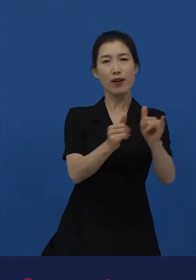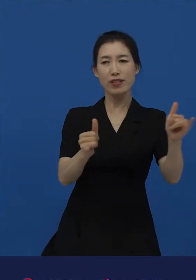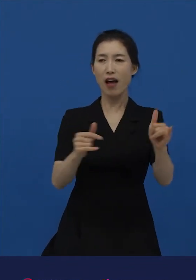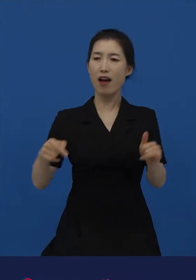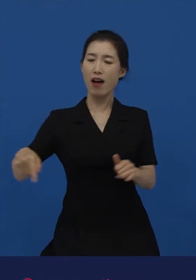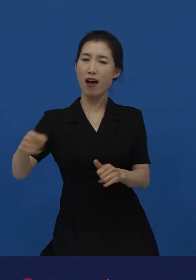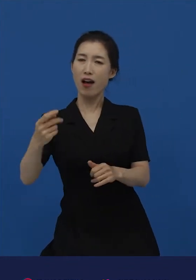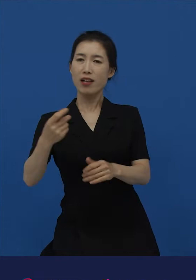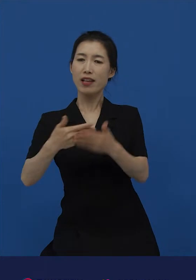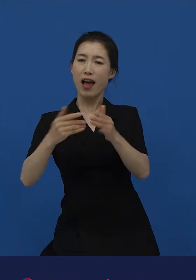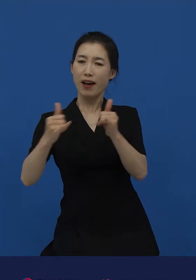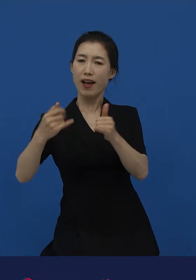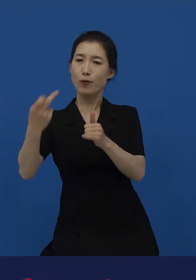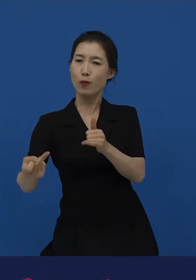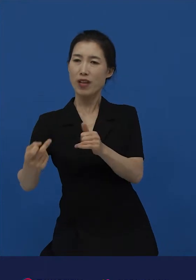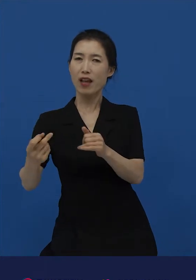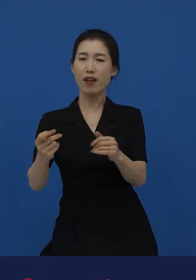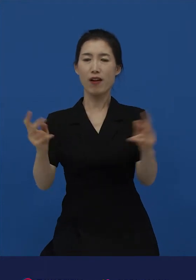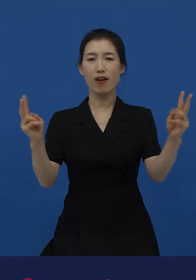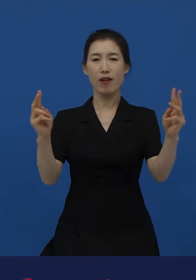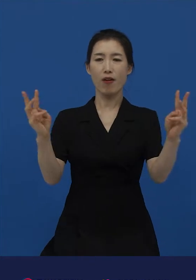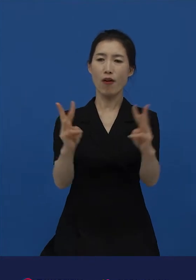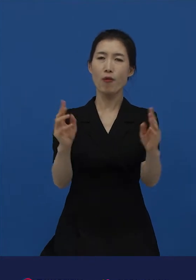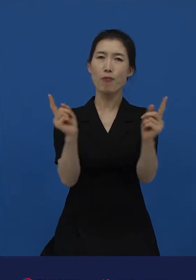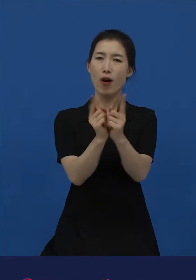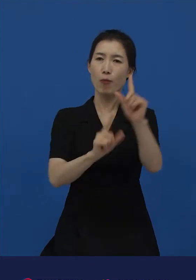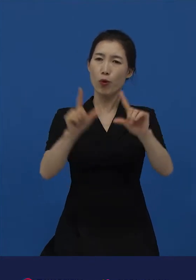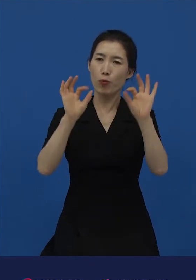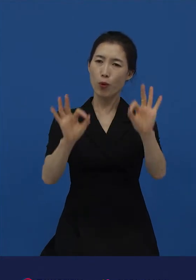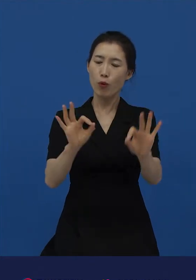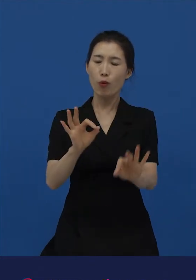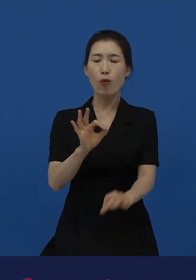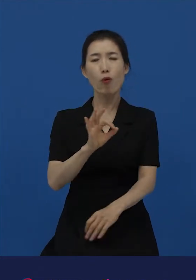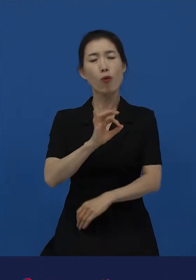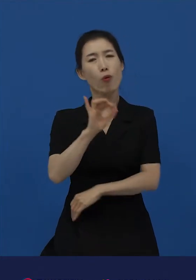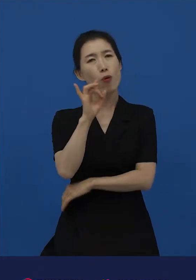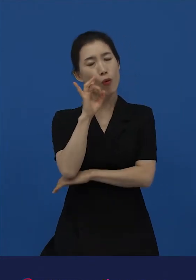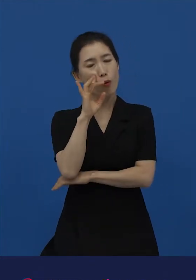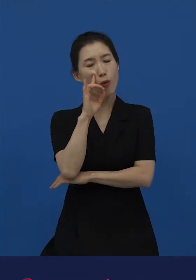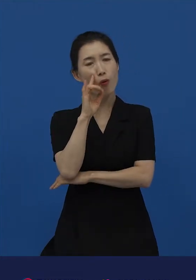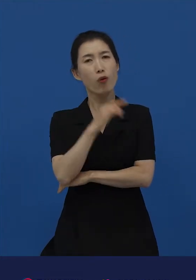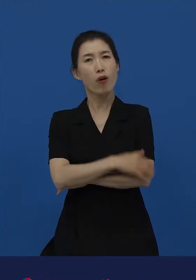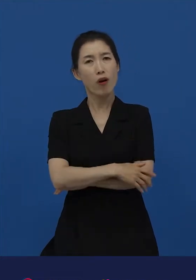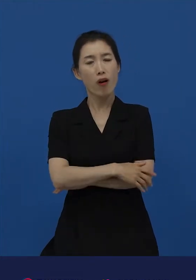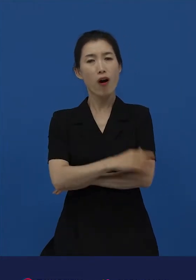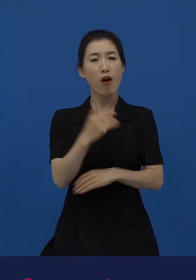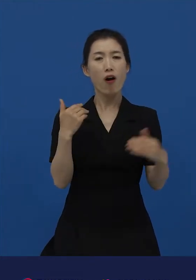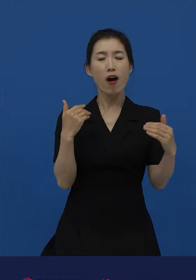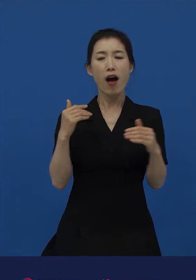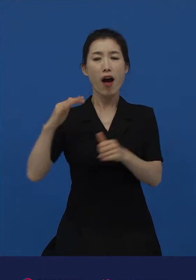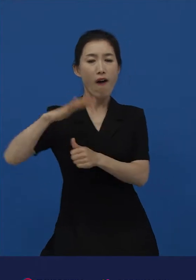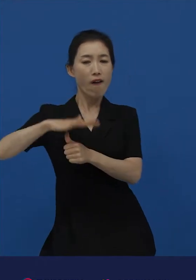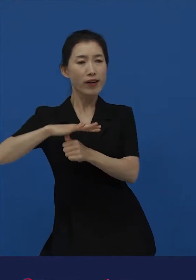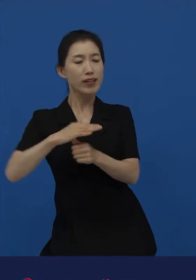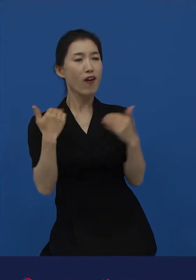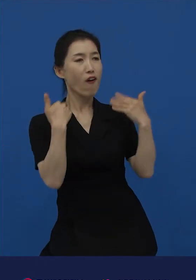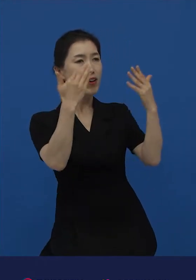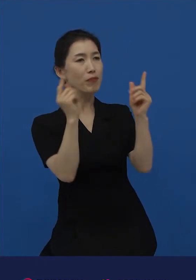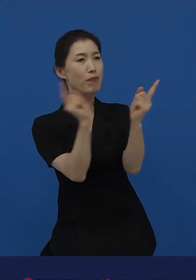질문이 생겼습니다. 왜 아이들이 어른에게 먼저 반말을 하면 안 될까? 왜